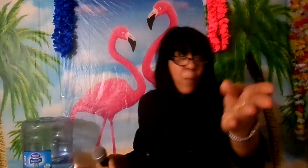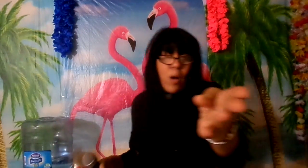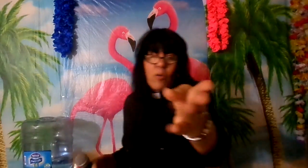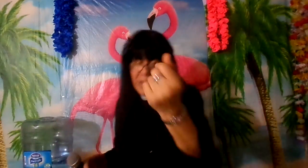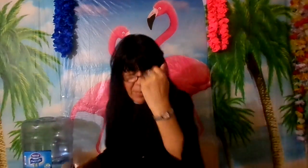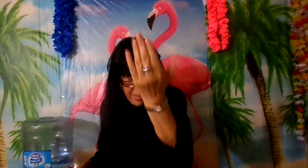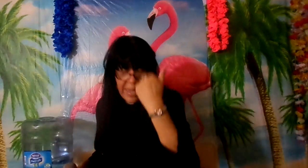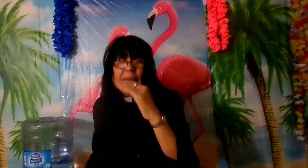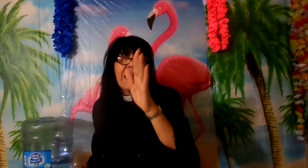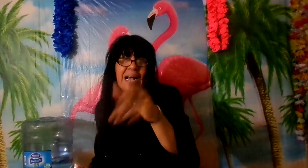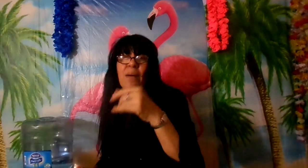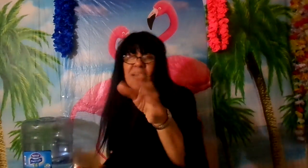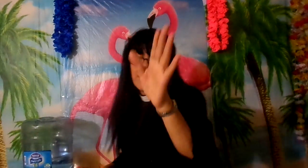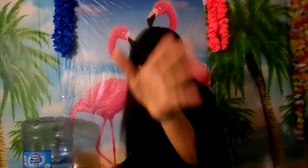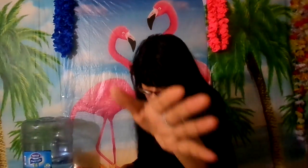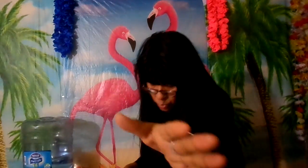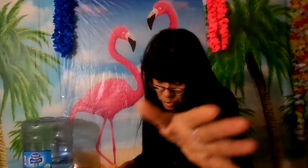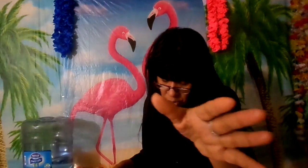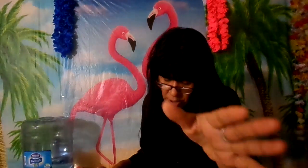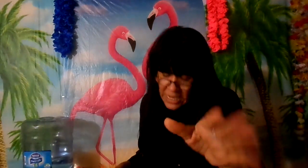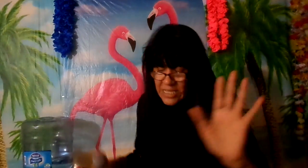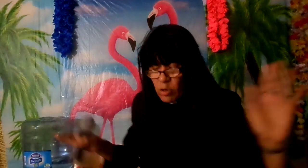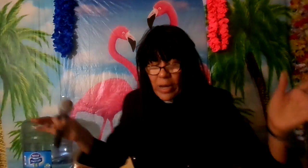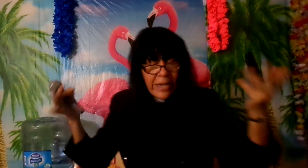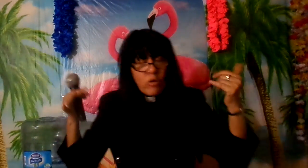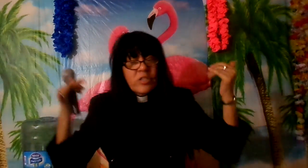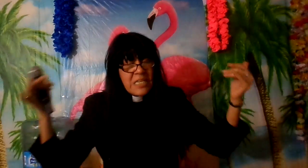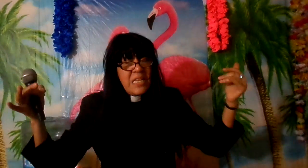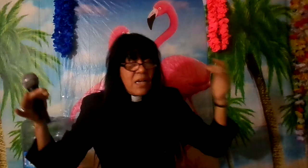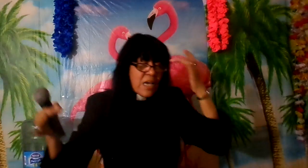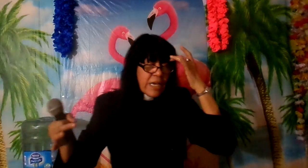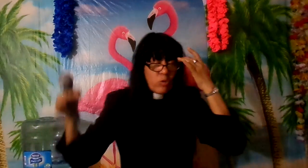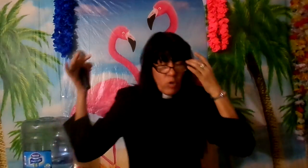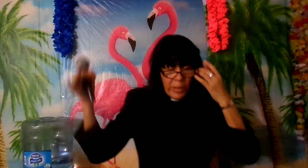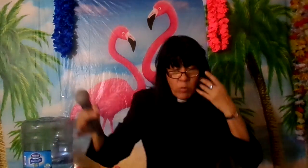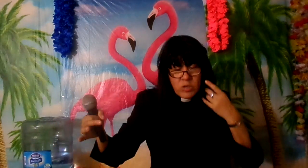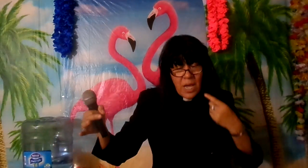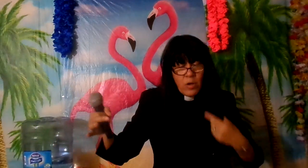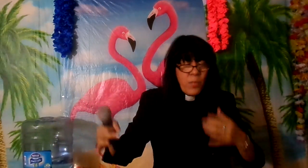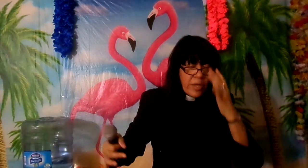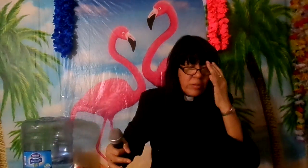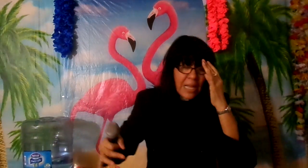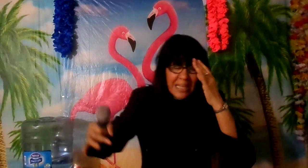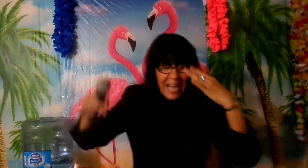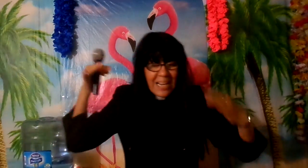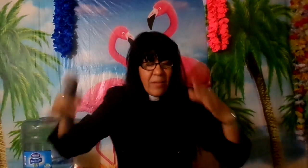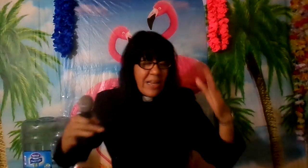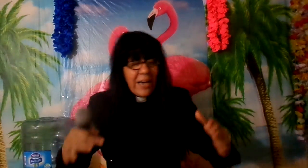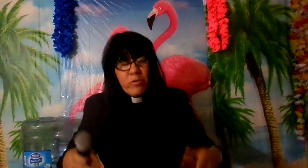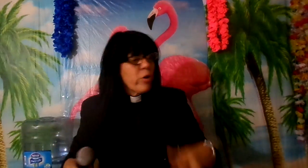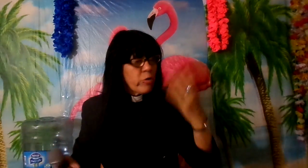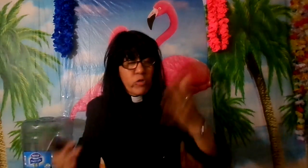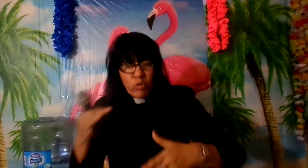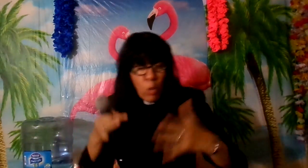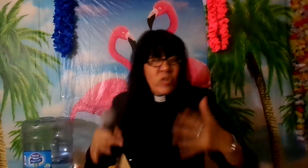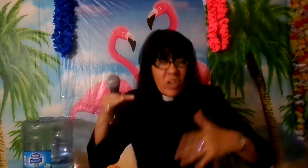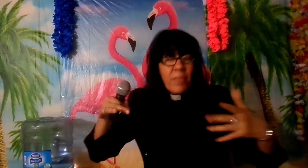pueblo que me ve en las cámaras de Youtube señor ellos dicen que tu no me usa Dios mío hazle ver a ellos que tu si me